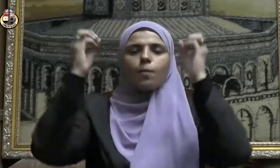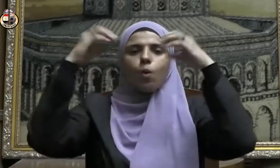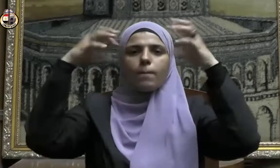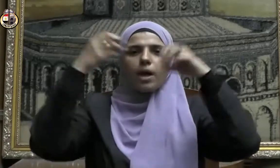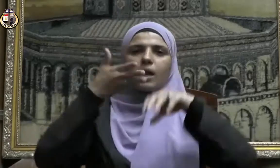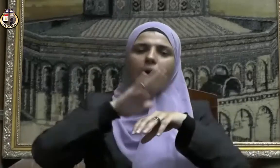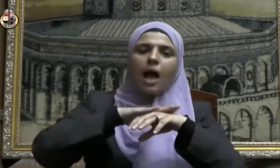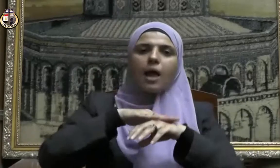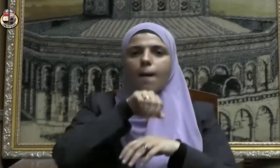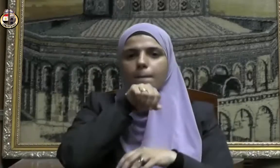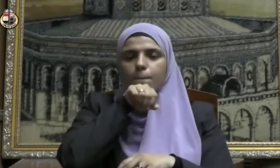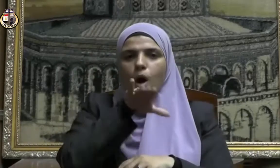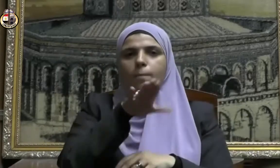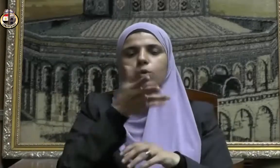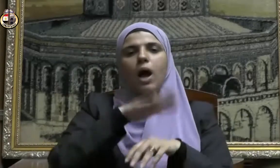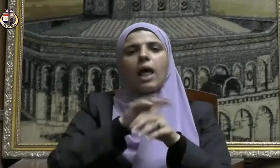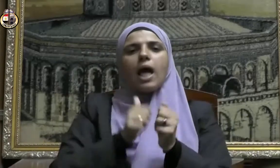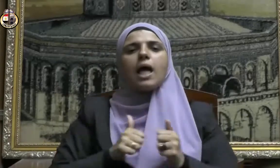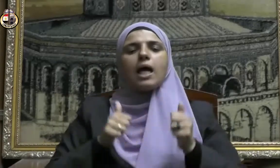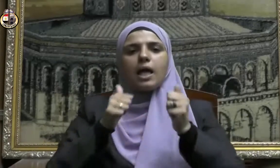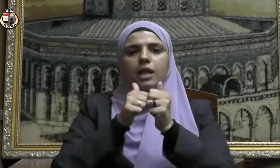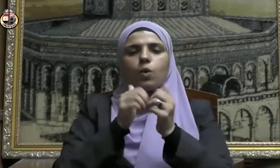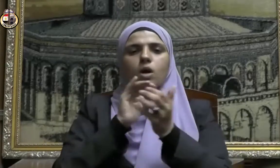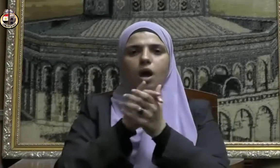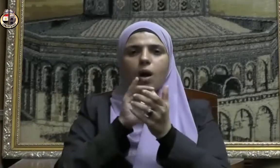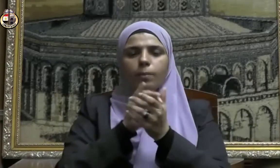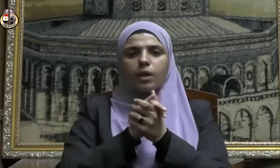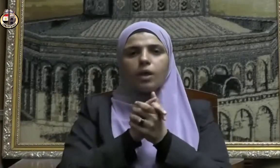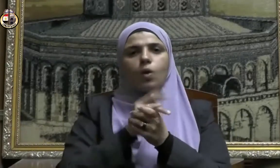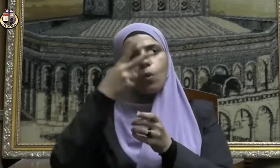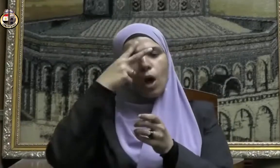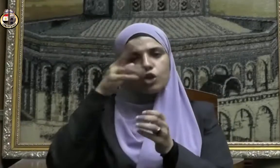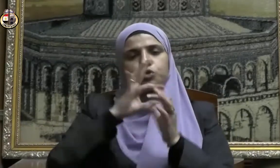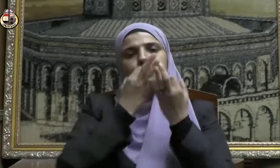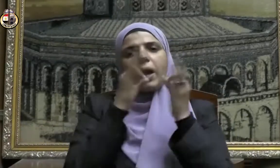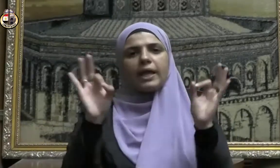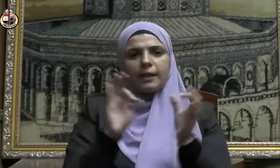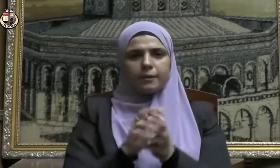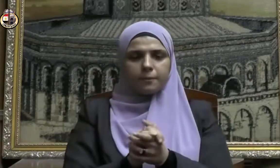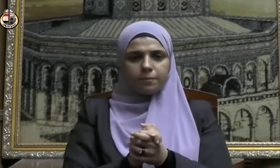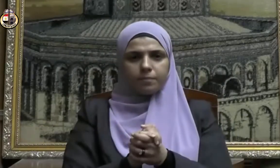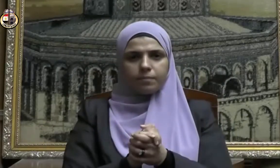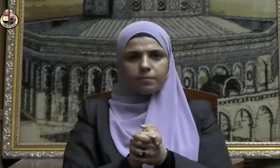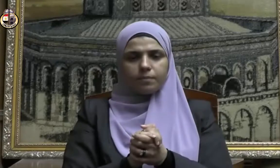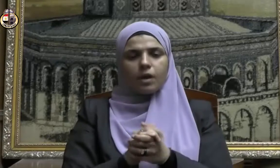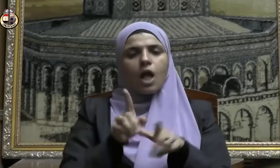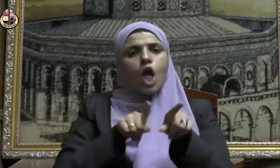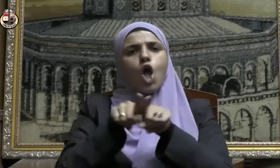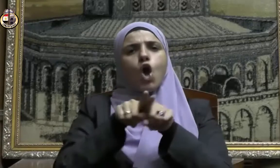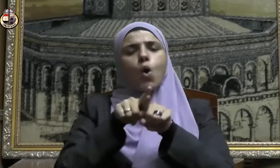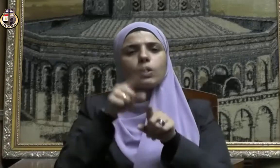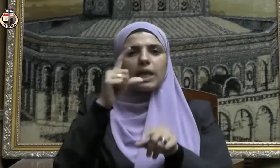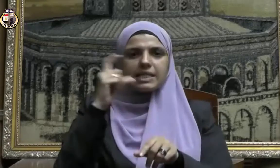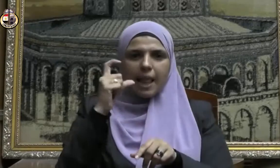وسلم وبارك عليه وعلى آله وصحبه أجمعين إخوة الإسلام